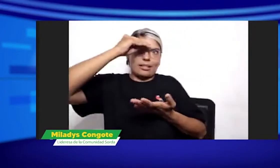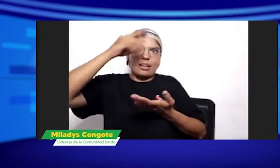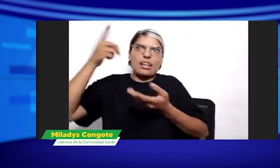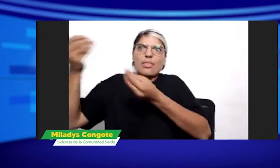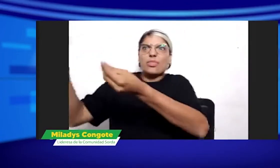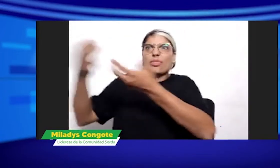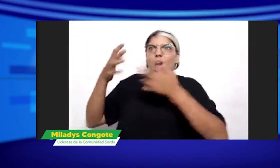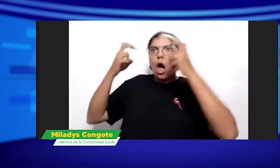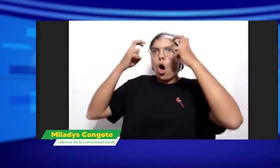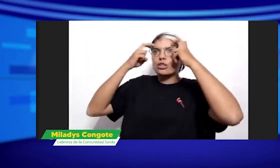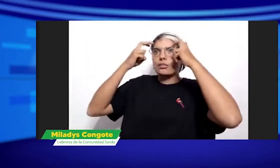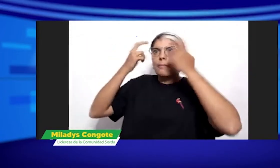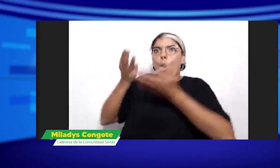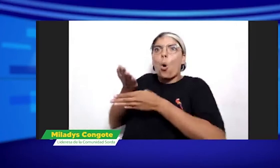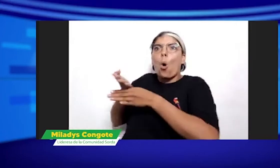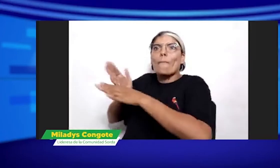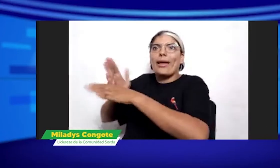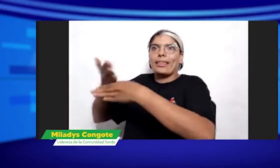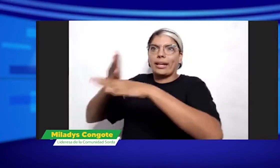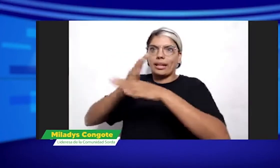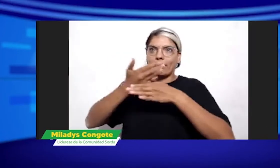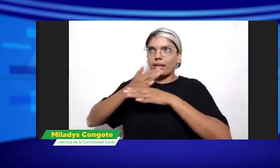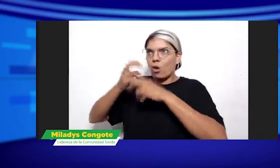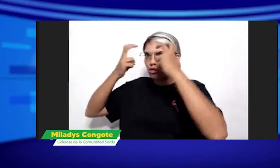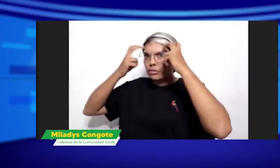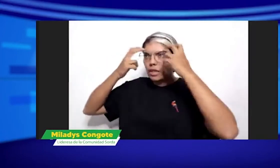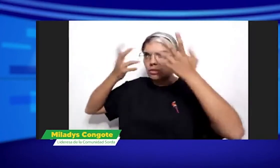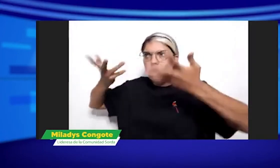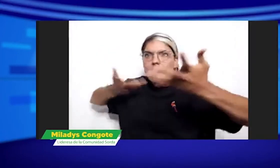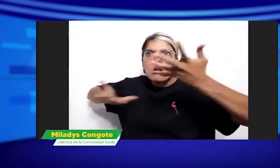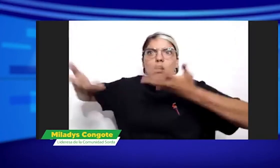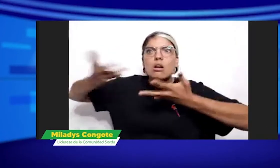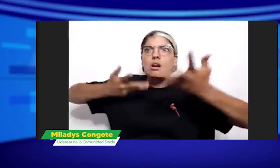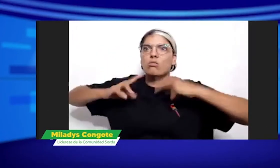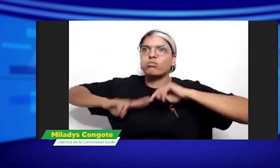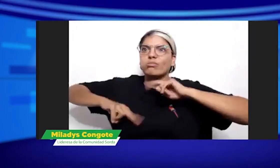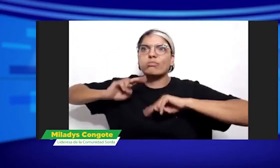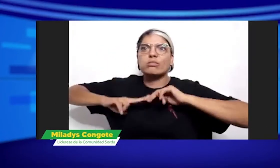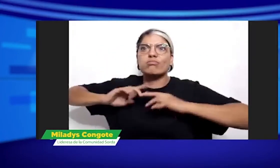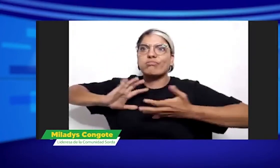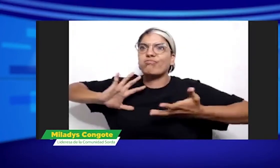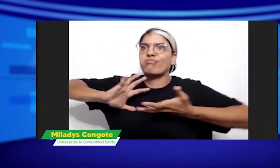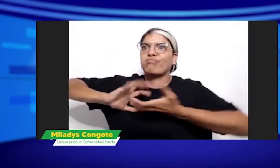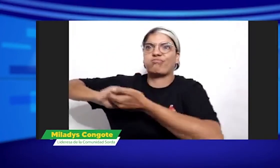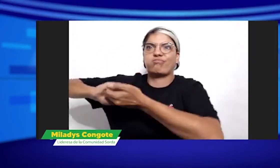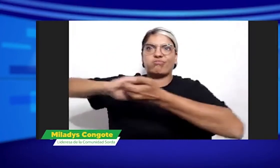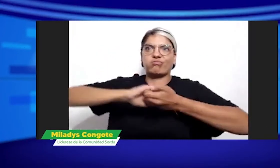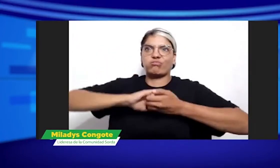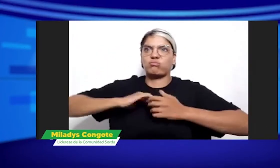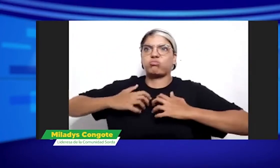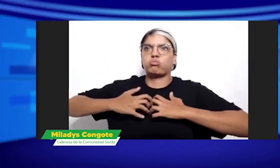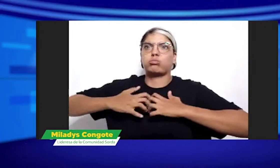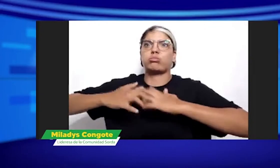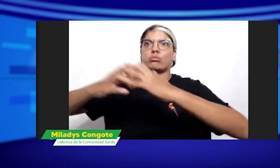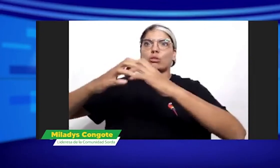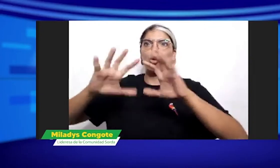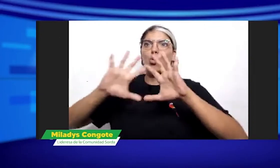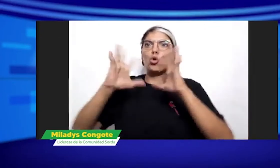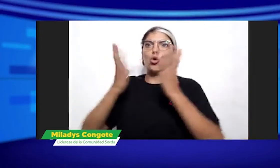coherentes con nuestras acciones, ¿sí? Hay que compartir el conocimiento, hay que construir de forma aliada para